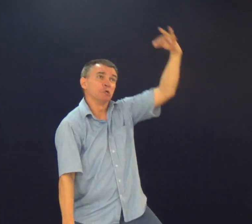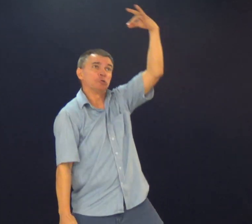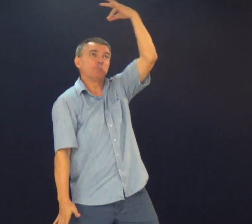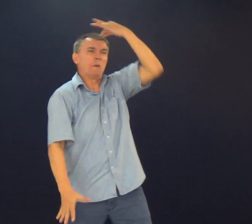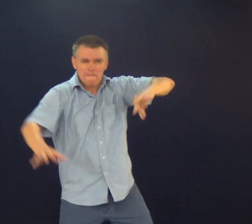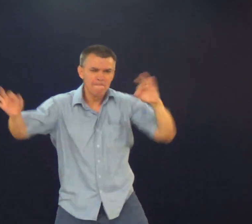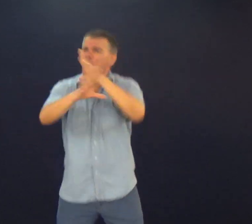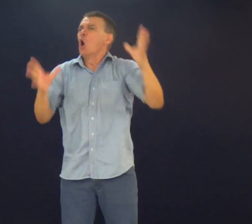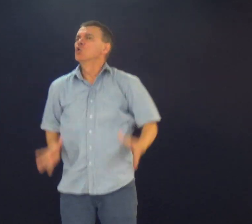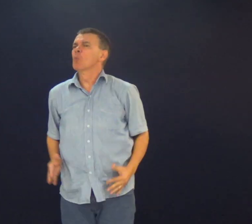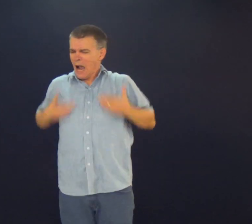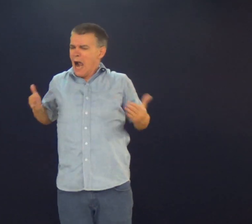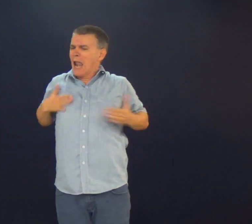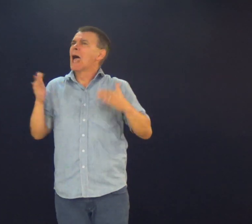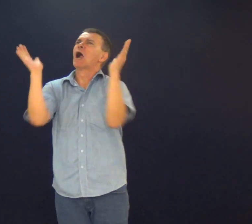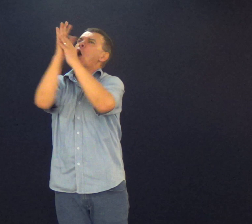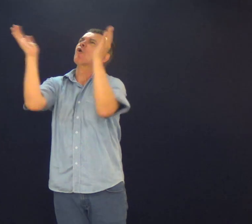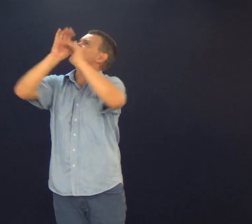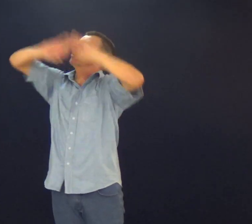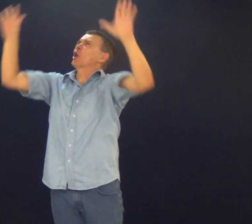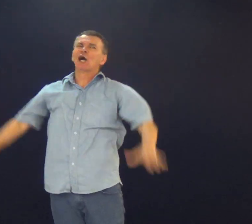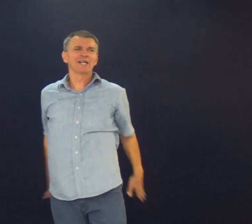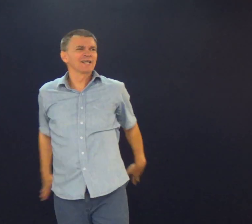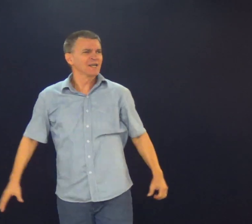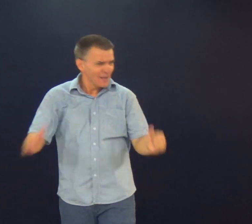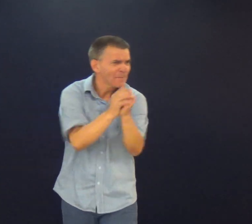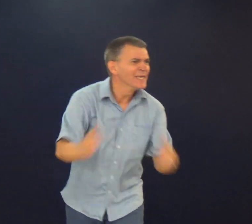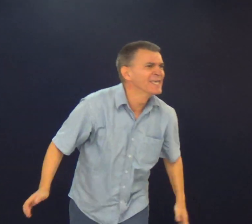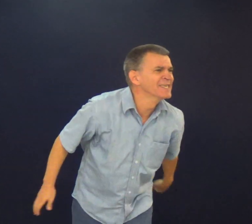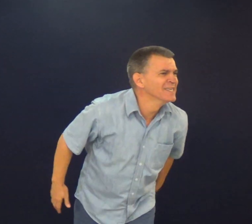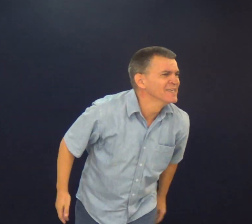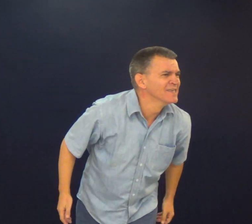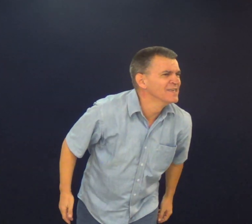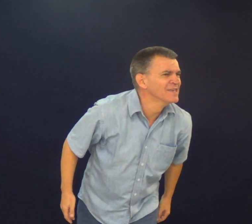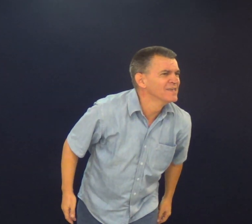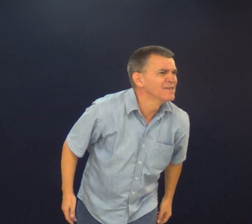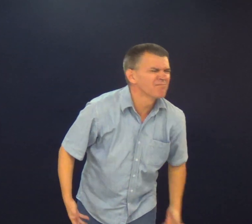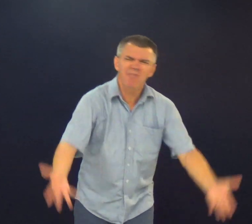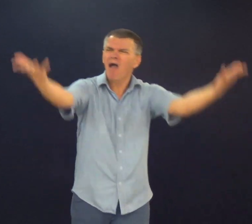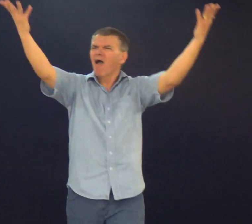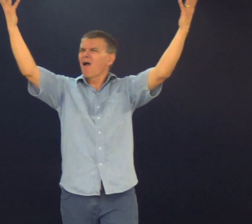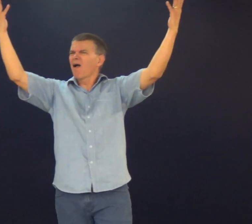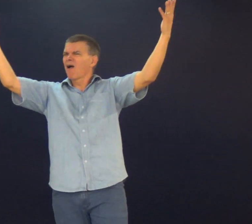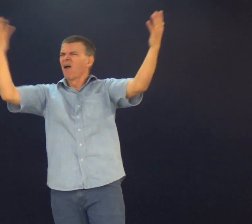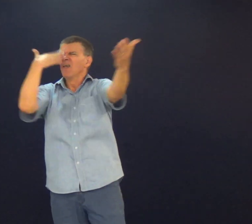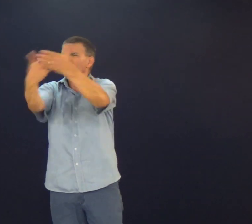Mas o mais importante É que eu tenho Jesus comigo E eu sou alegre Eu posso me gloriar Em Deus